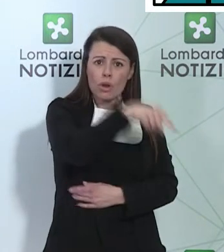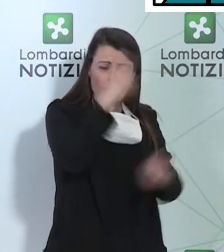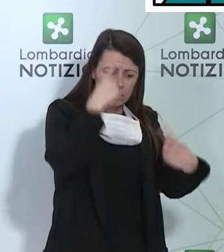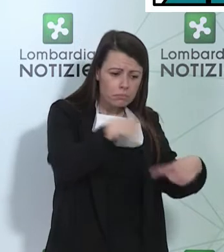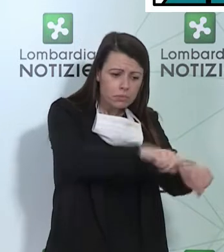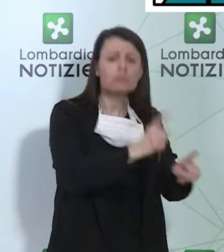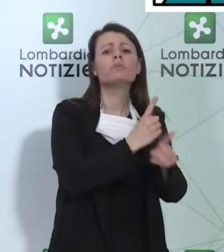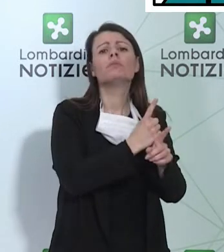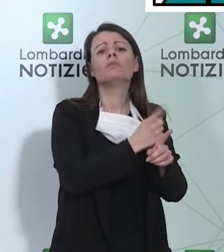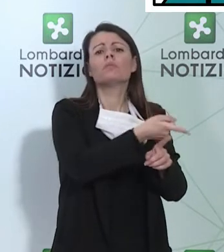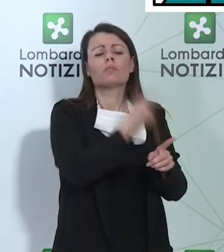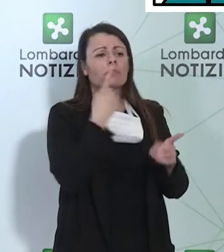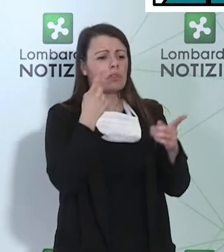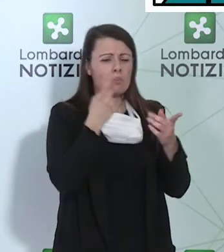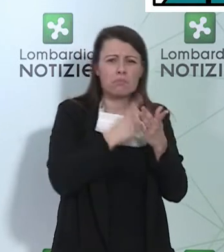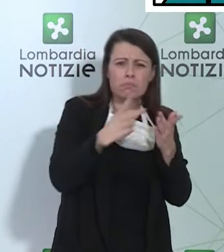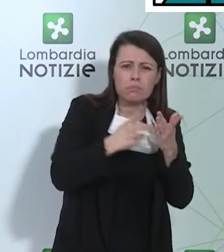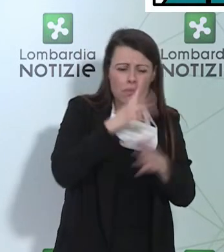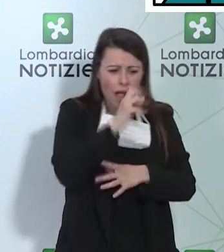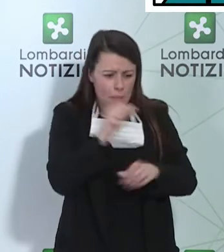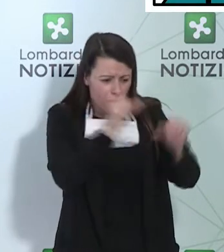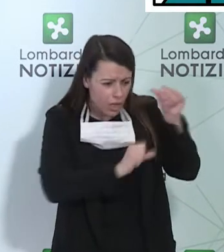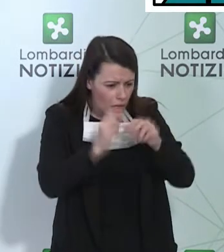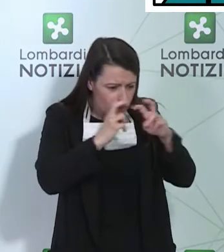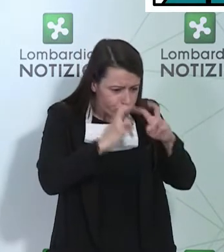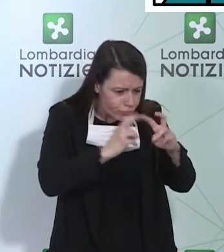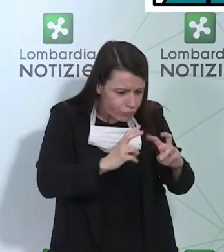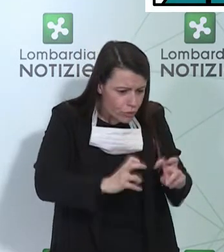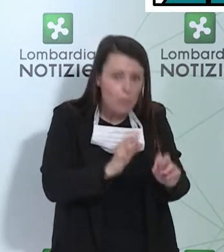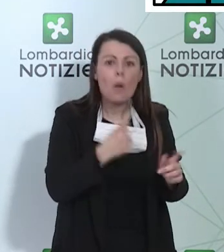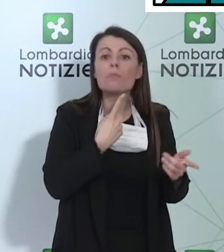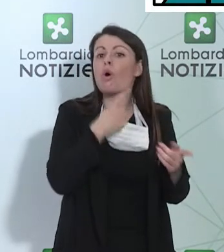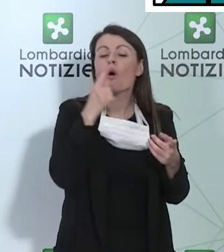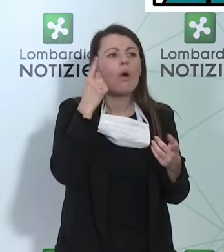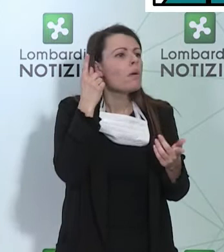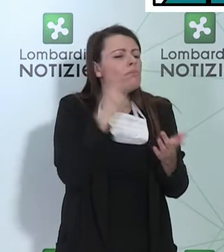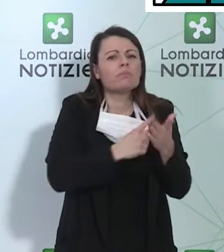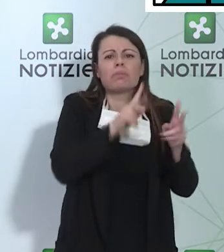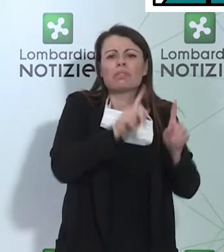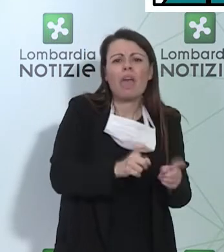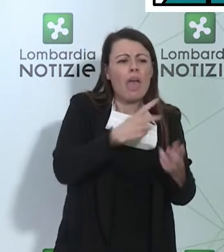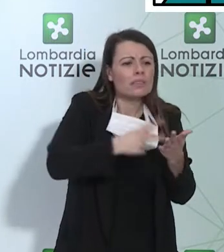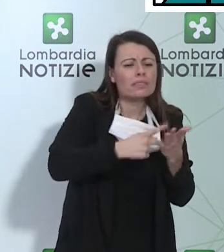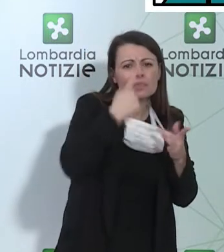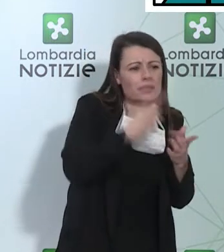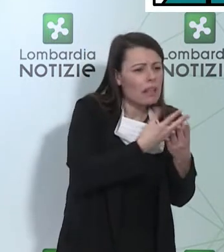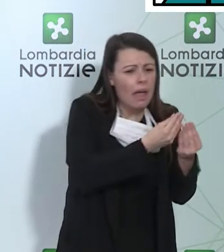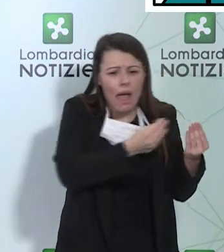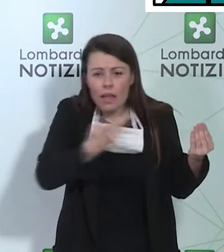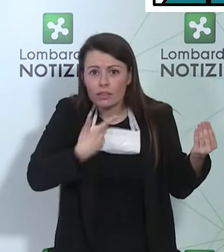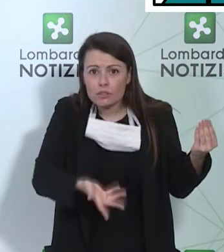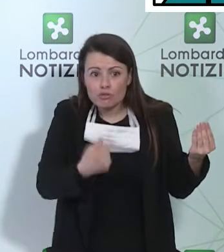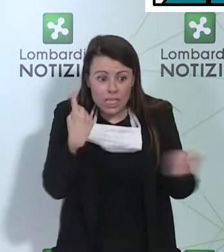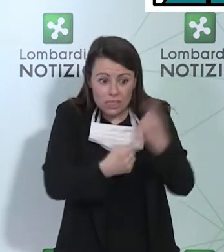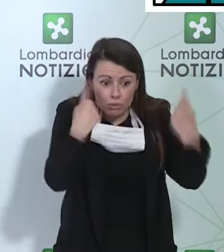esaminare e a valutare tutti i tipi di test che oggi esistono in questo